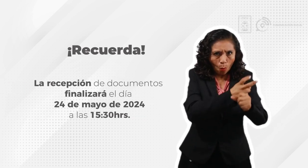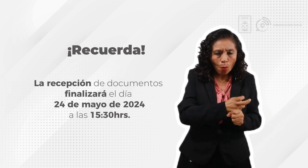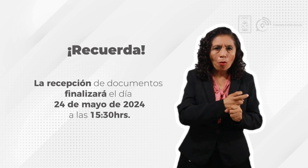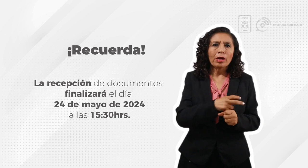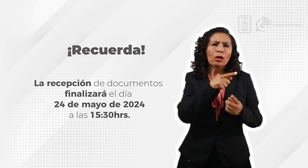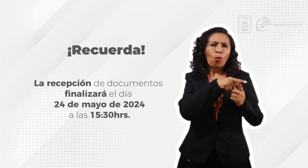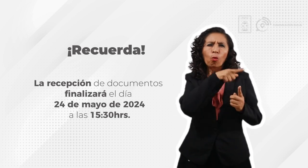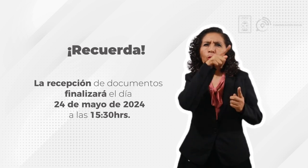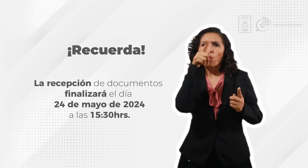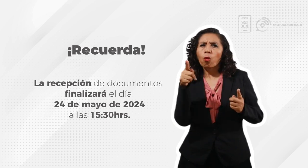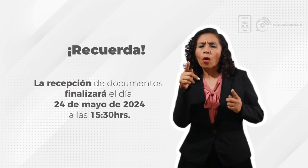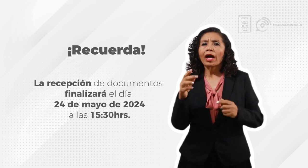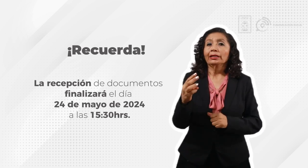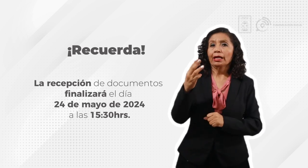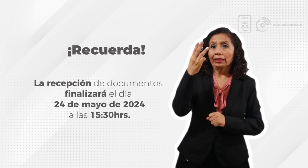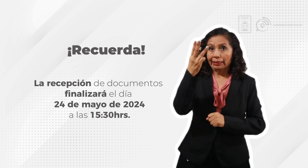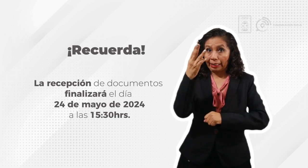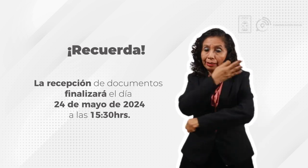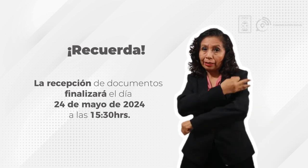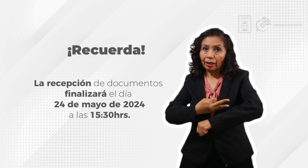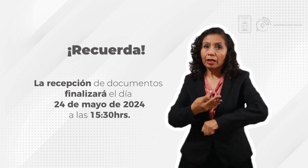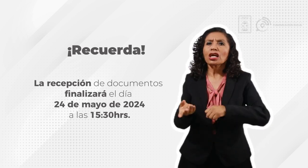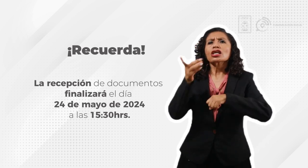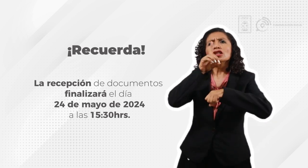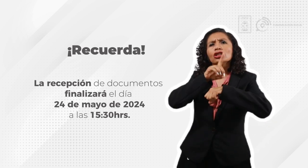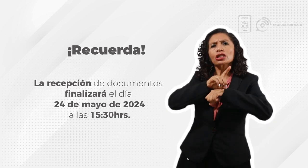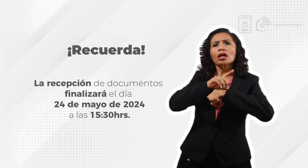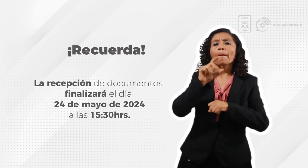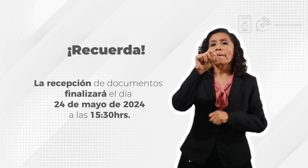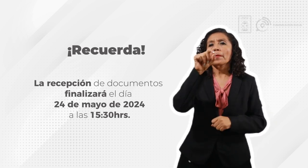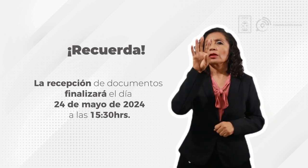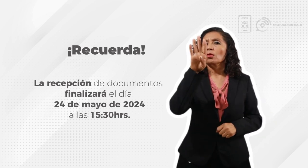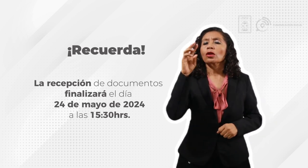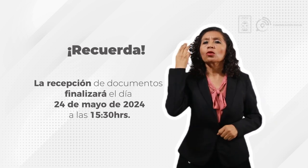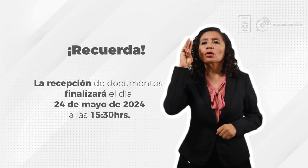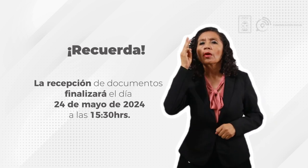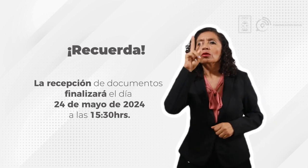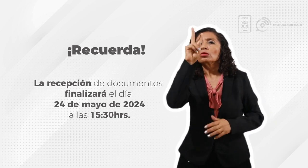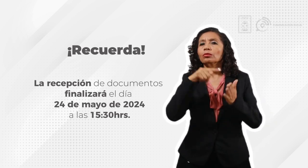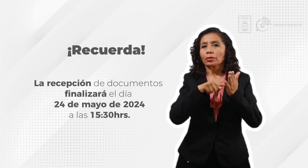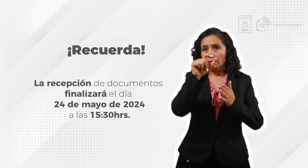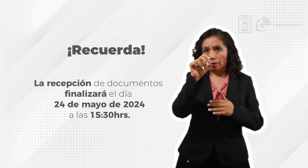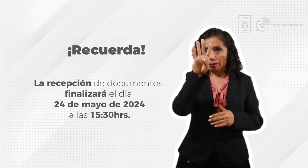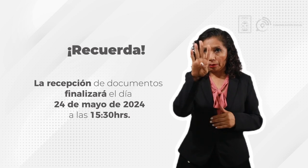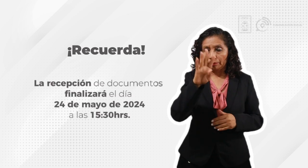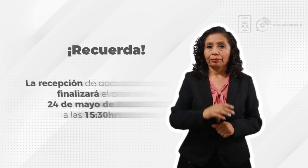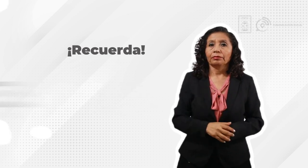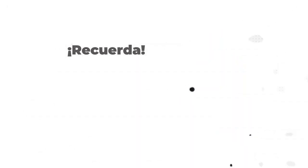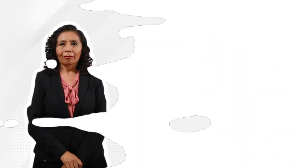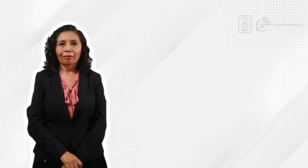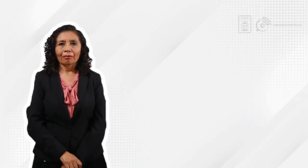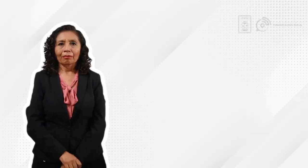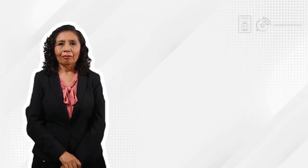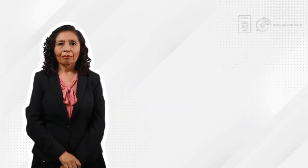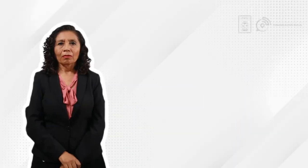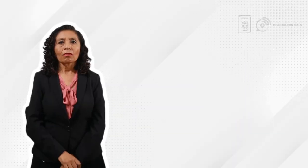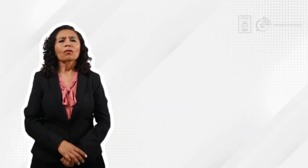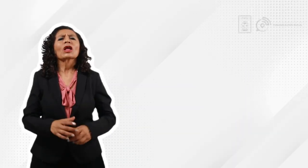publicación de la presente convocatoria hasta las 15.30 horas del día 24 de mayo de 2024.